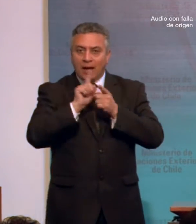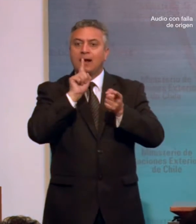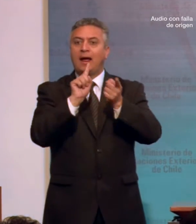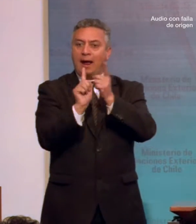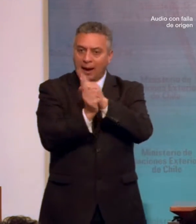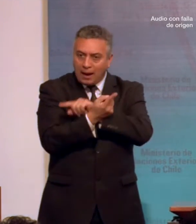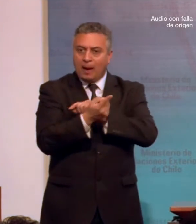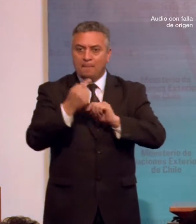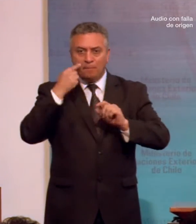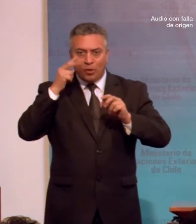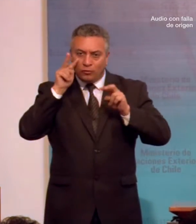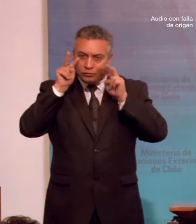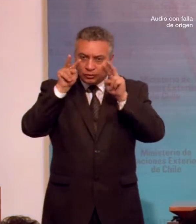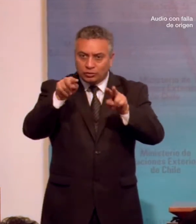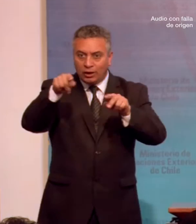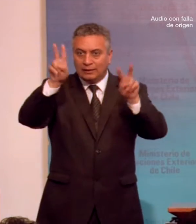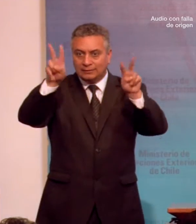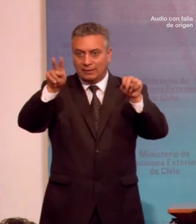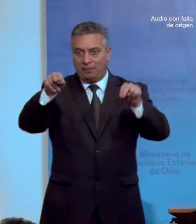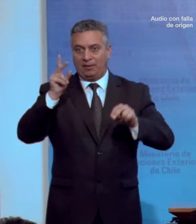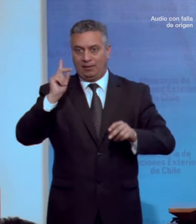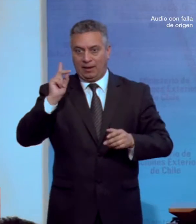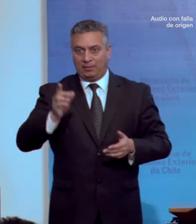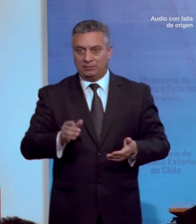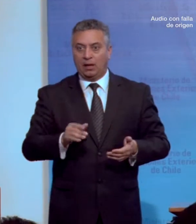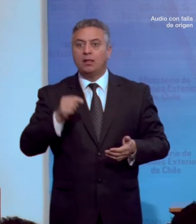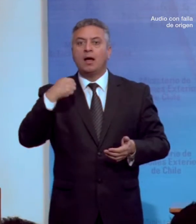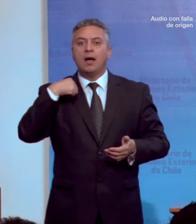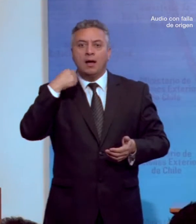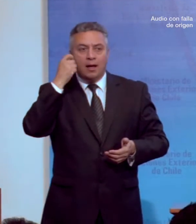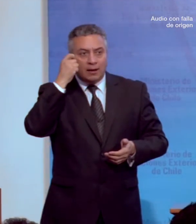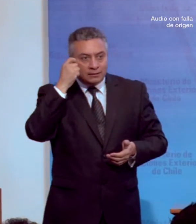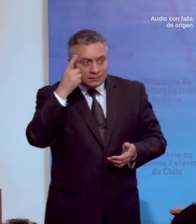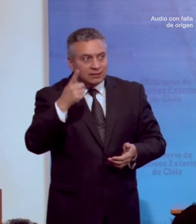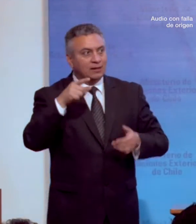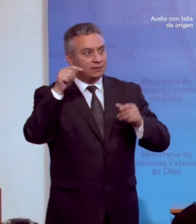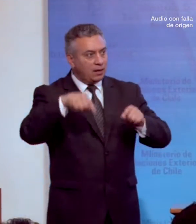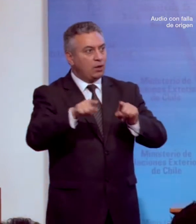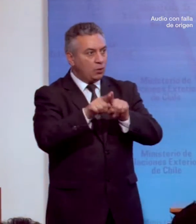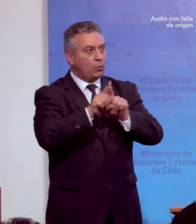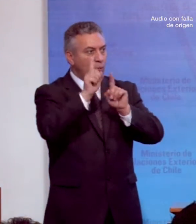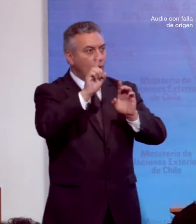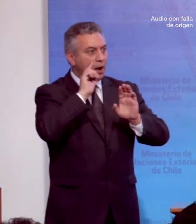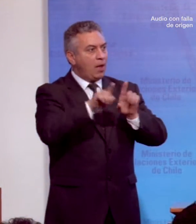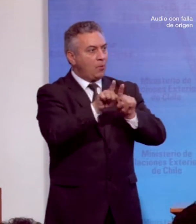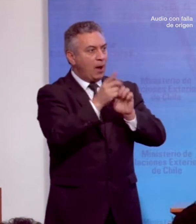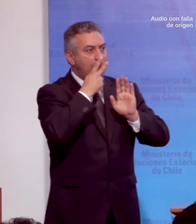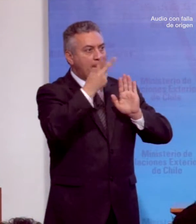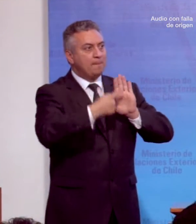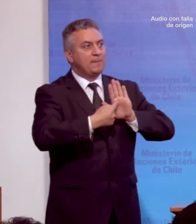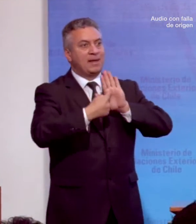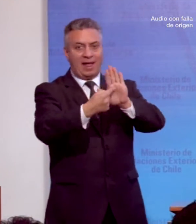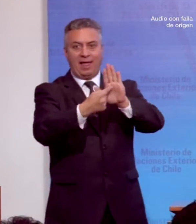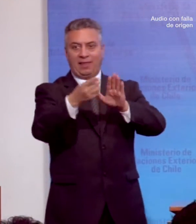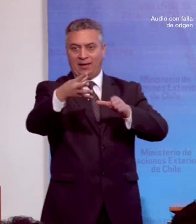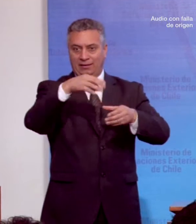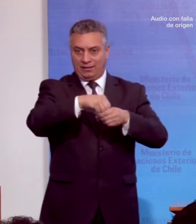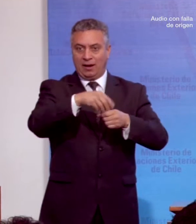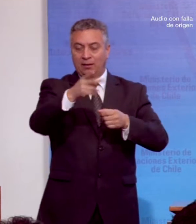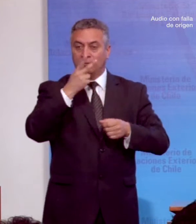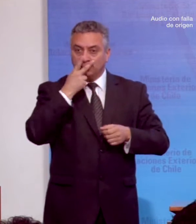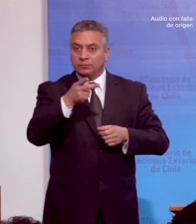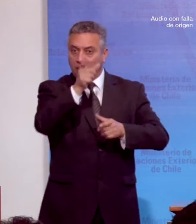materia de discapacidad. Así, se entiende esta condición a partir de una mirada integral, definiendo a las personas con